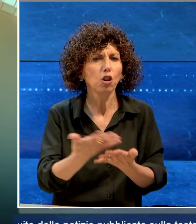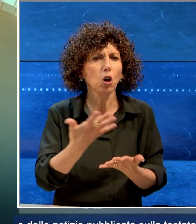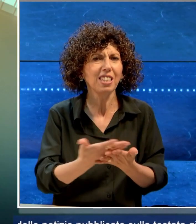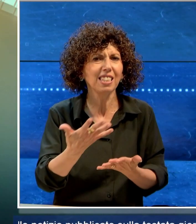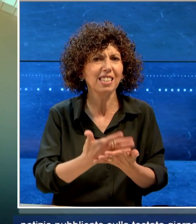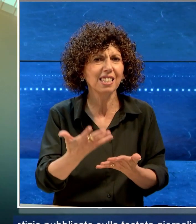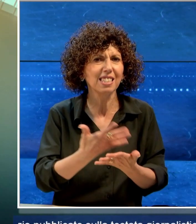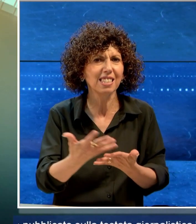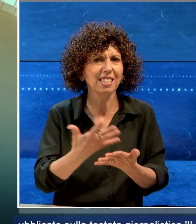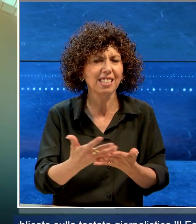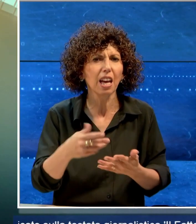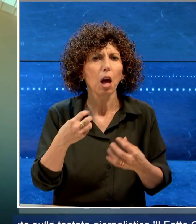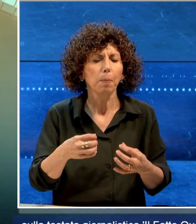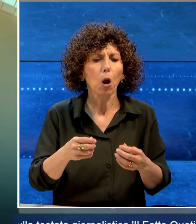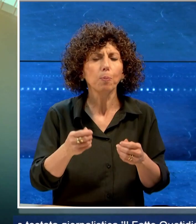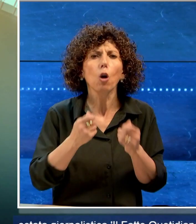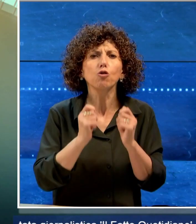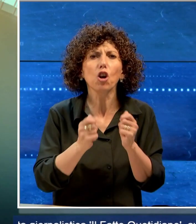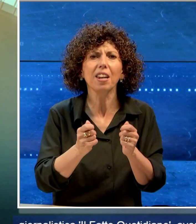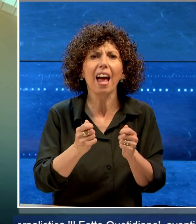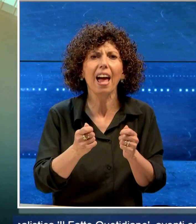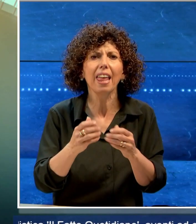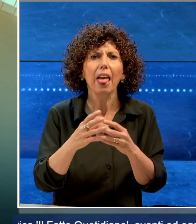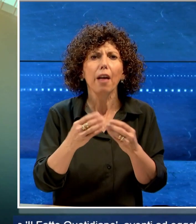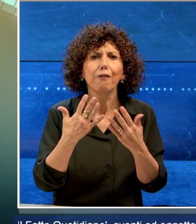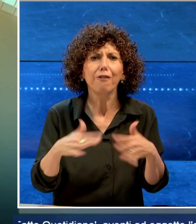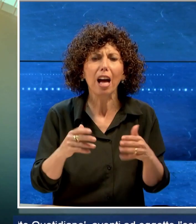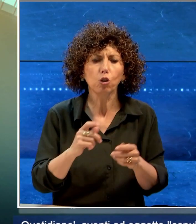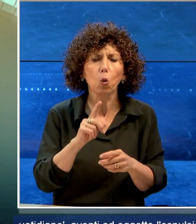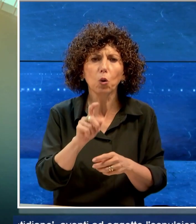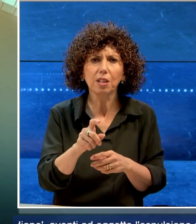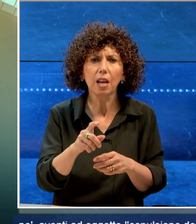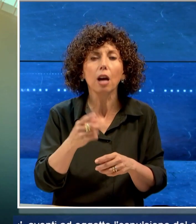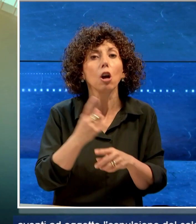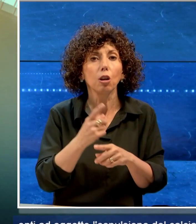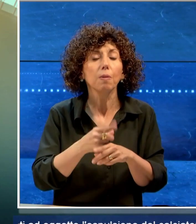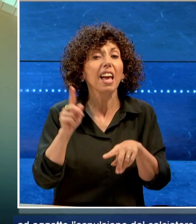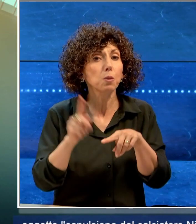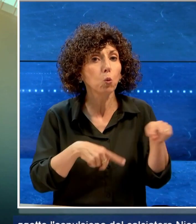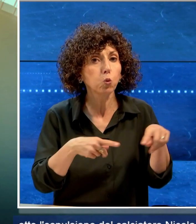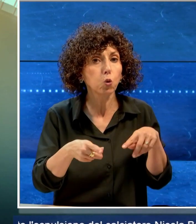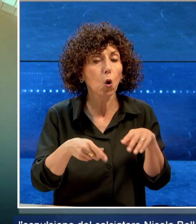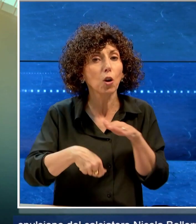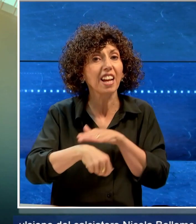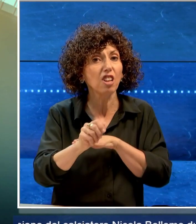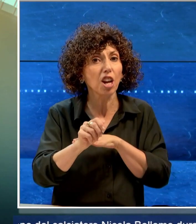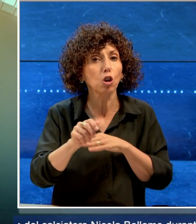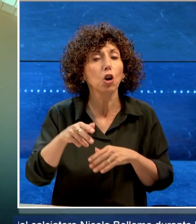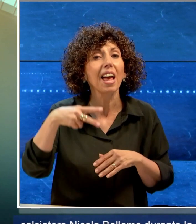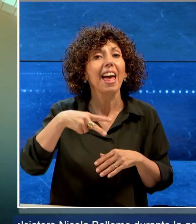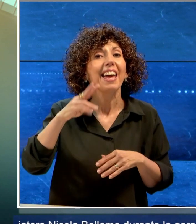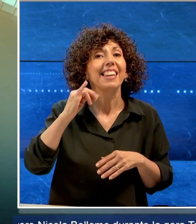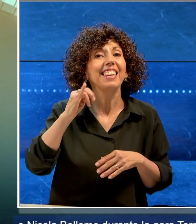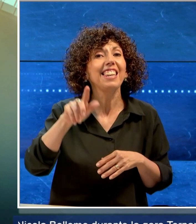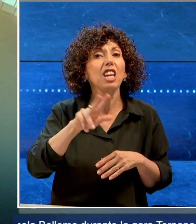pubblicate sul Fatto Quotidiano, aventi ad oggetto proprio l'espulsione del calciatore Nicola Bellomo durante